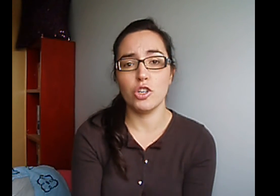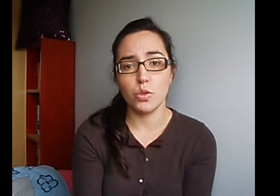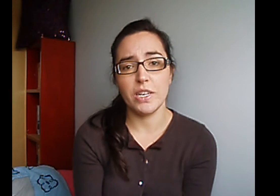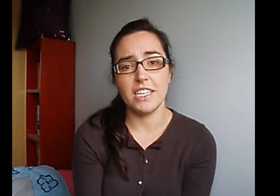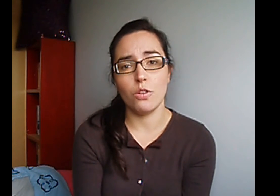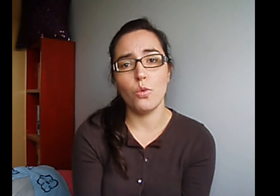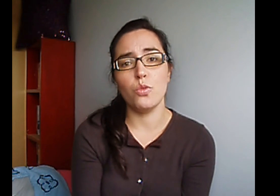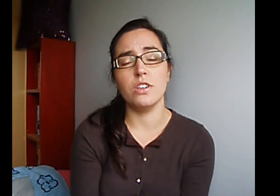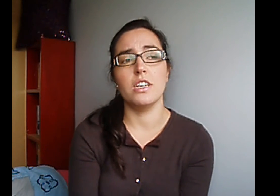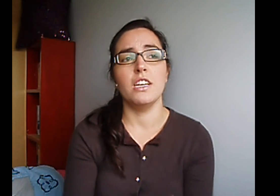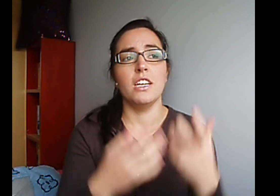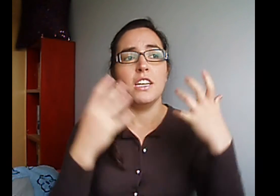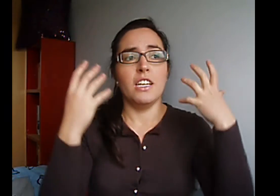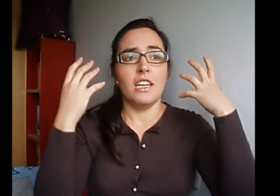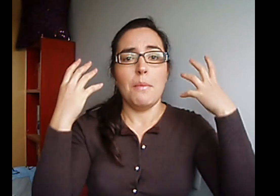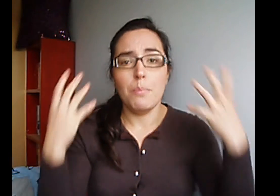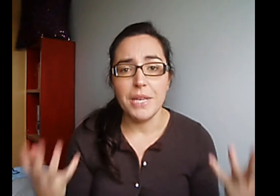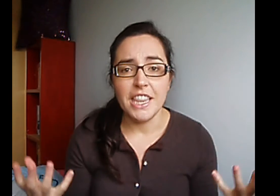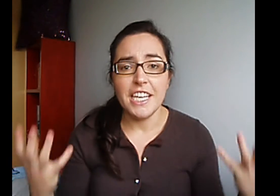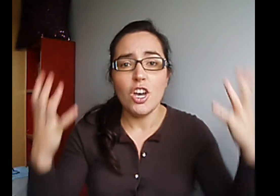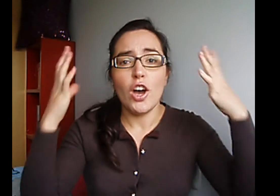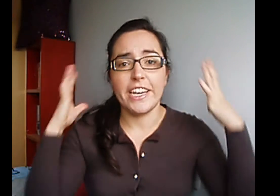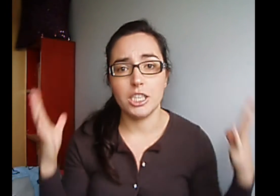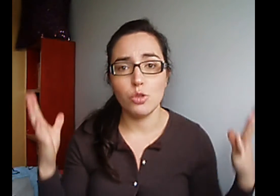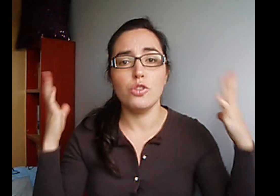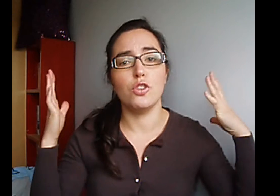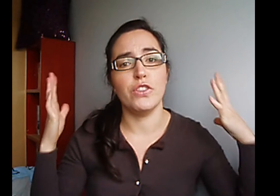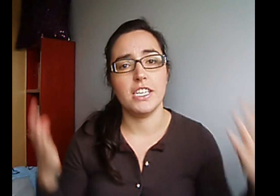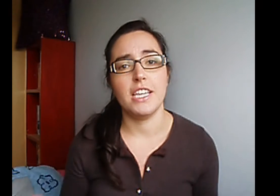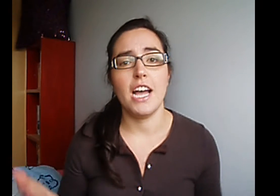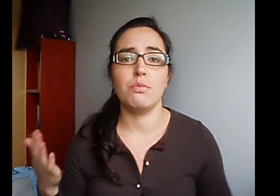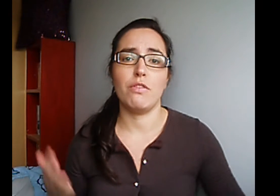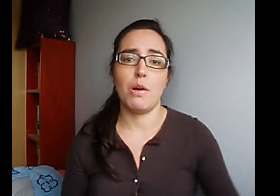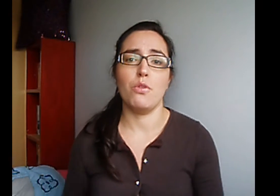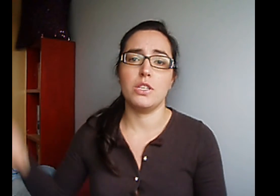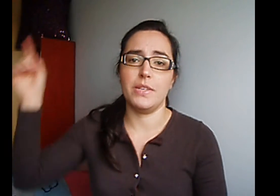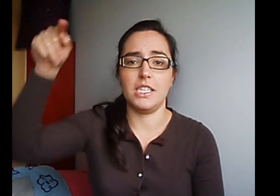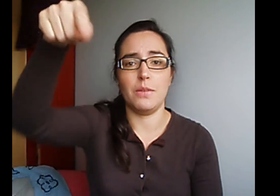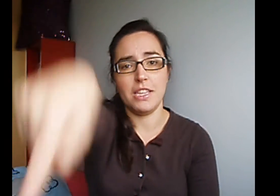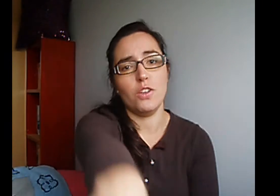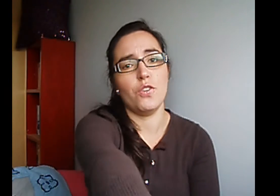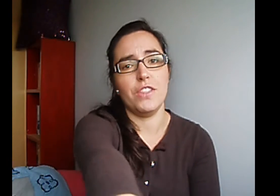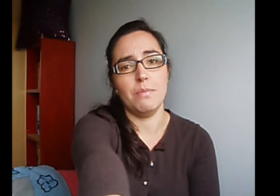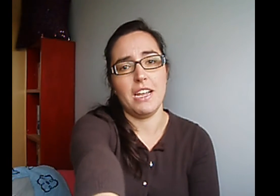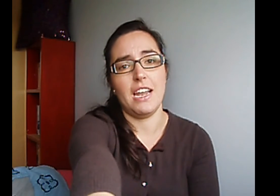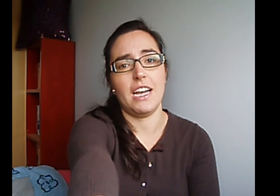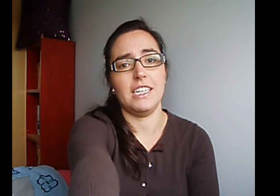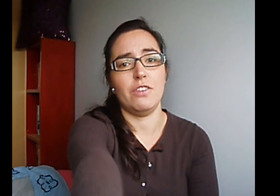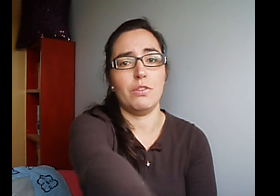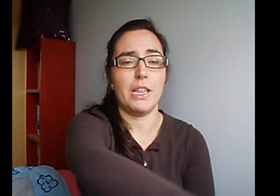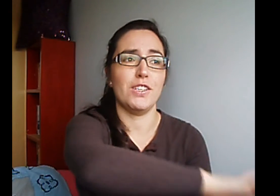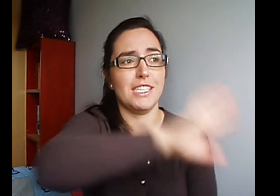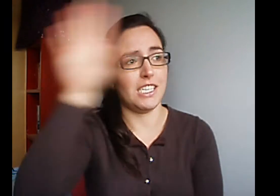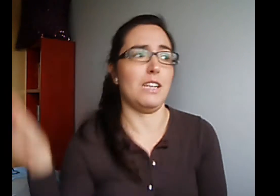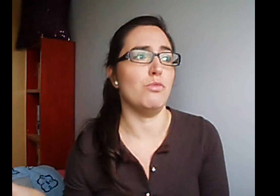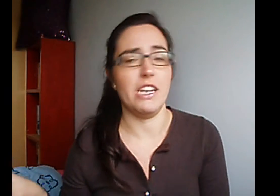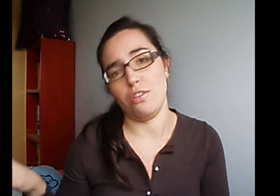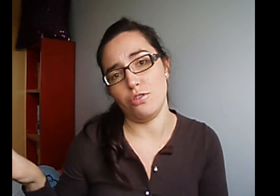sube ningún vídeo Tío, Jesús, ¿dónde estás? Por favor, si ves este vídeo, dime en la cajita de información Si es que estás muy ideado con los